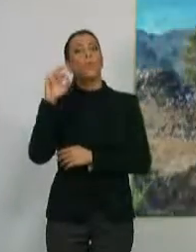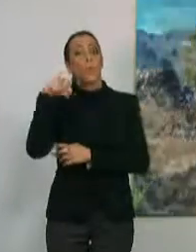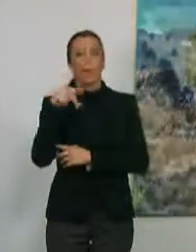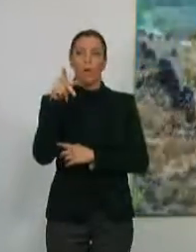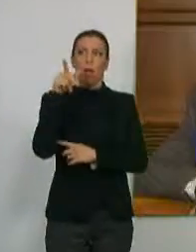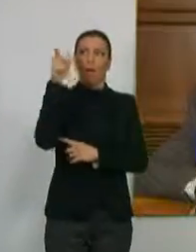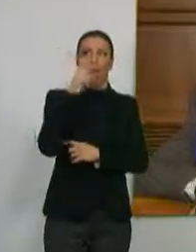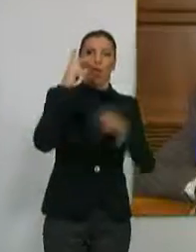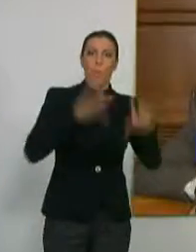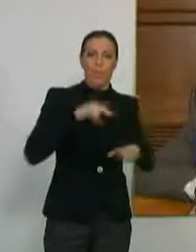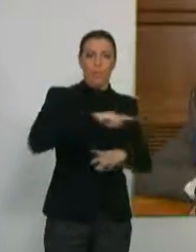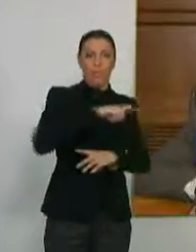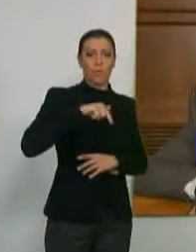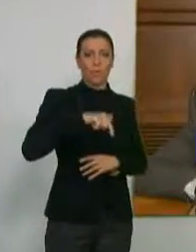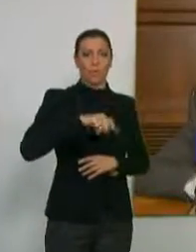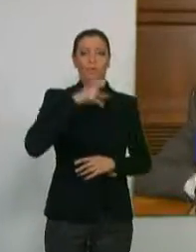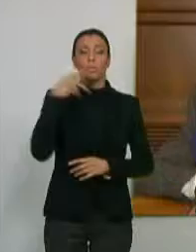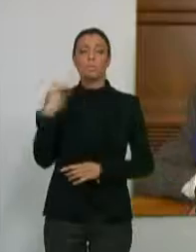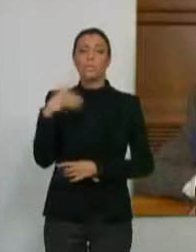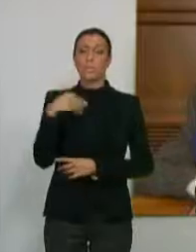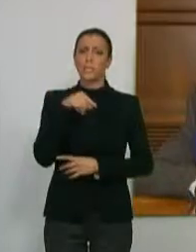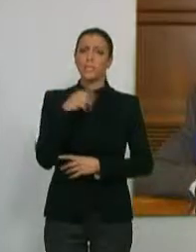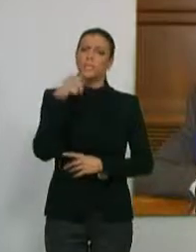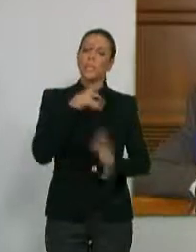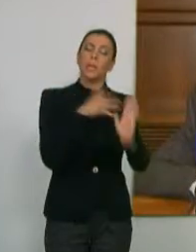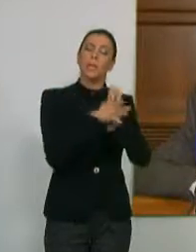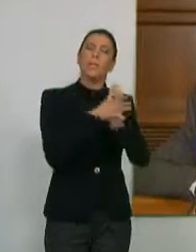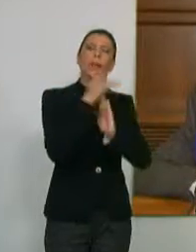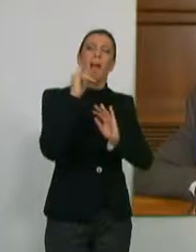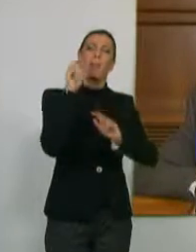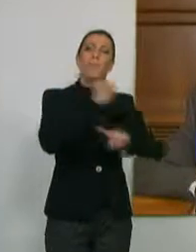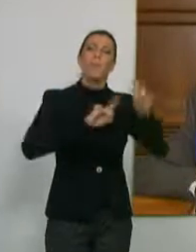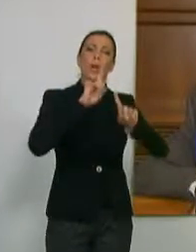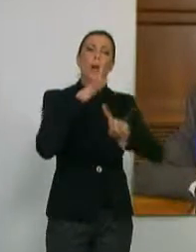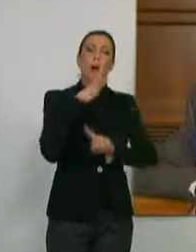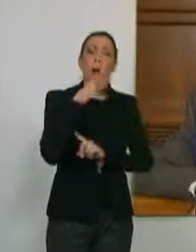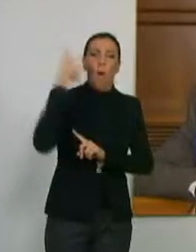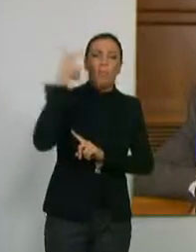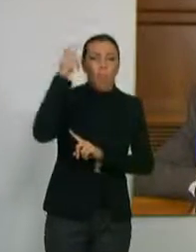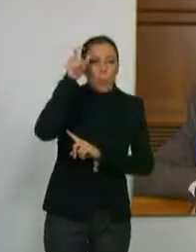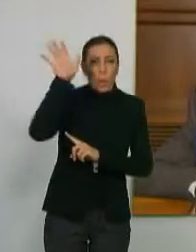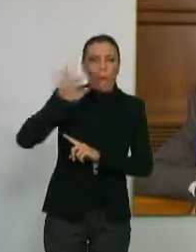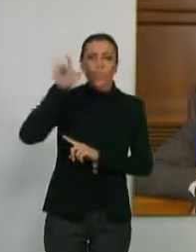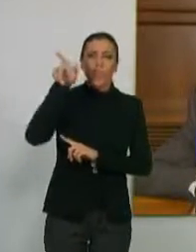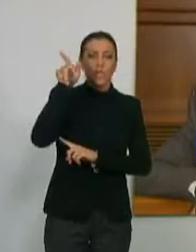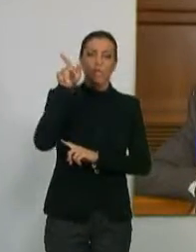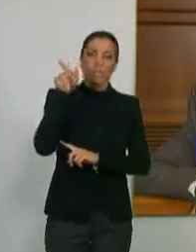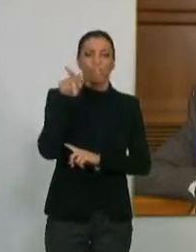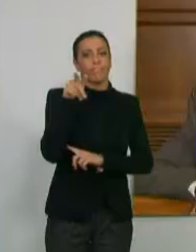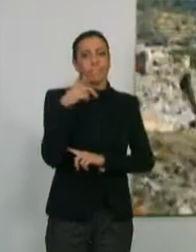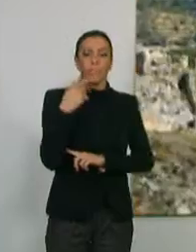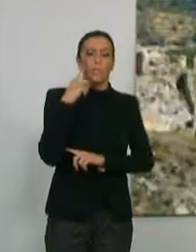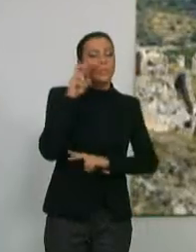Costa Tropical. El presidente de la Mancomunidad también han tratado el problema del agua que tienen tanto Murtas como Turón